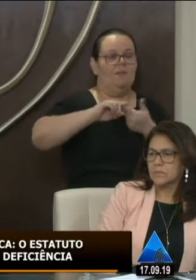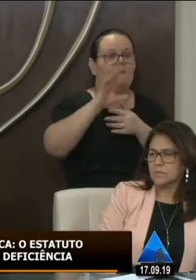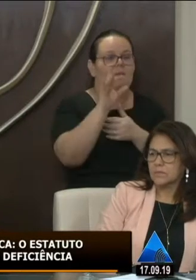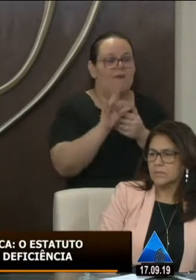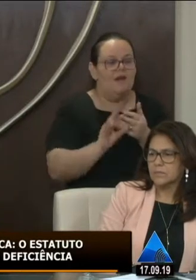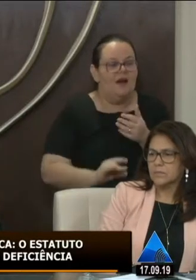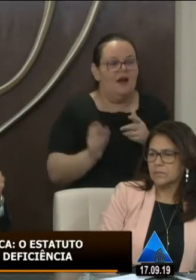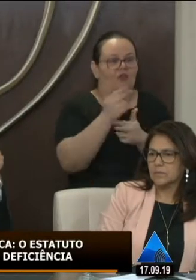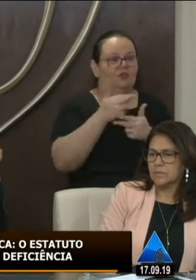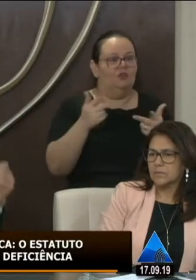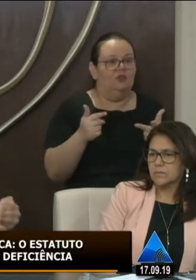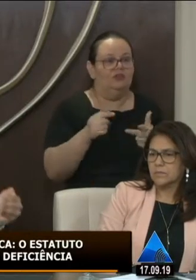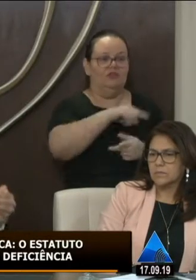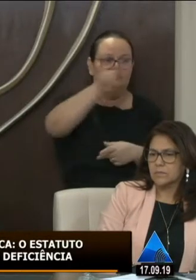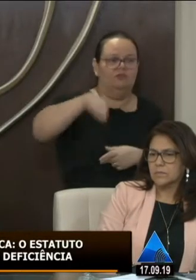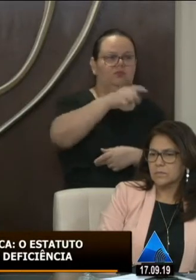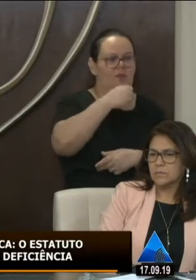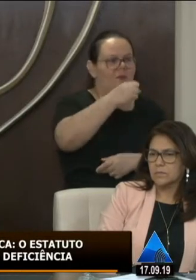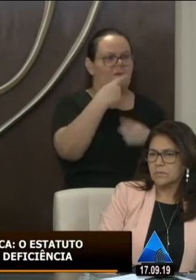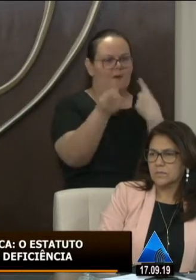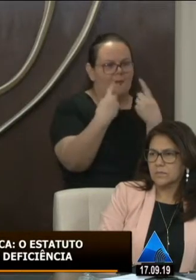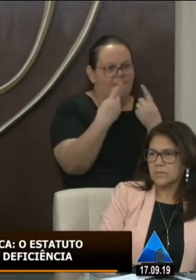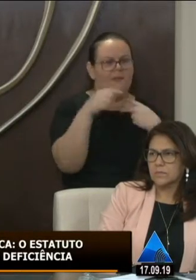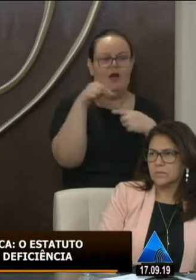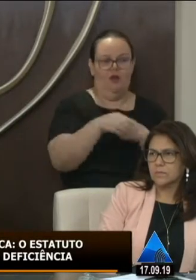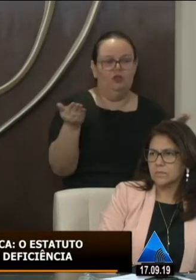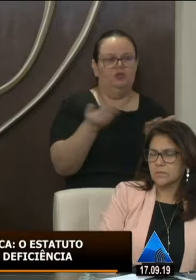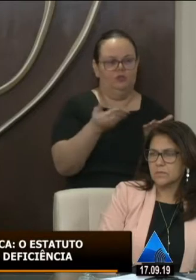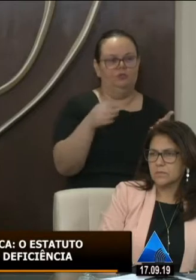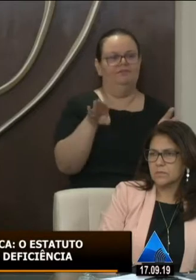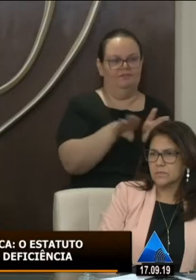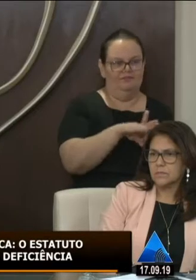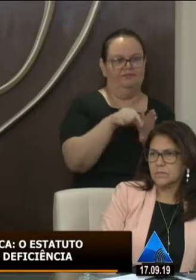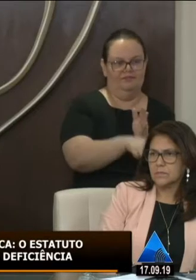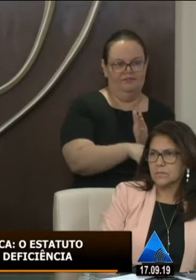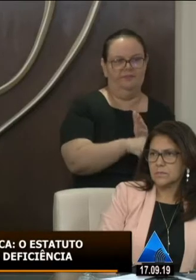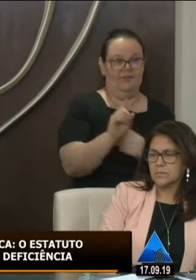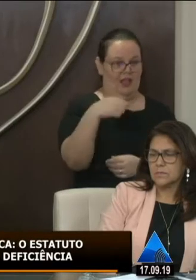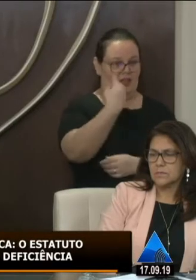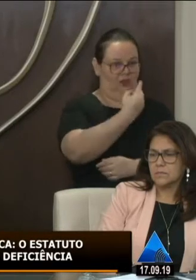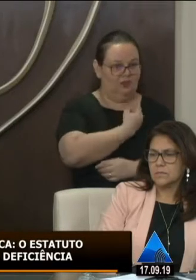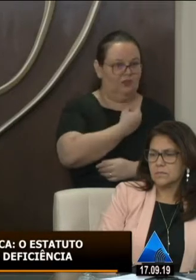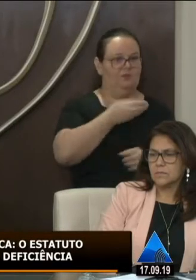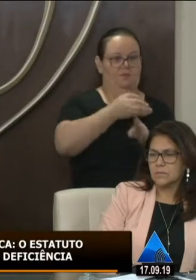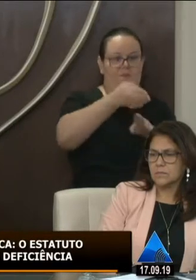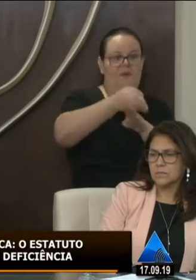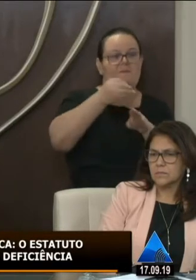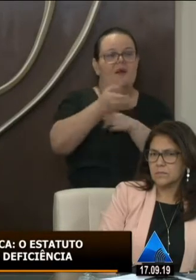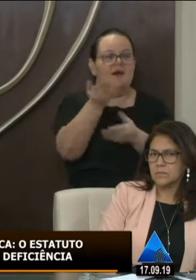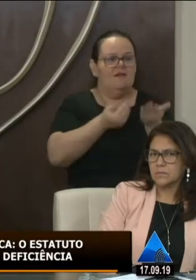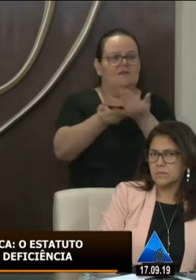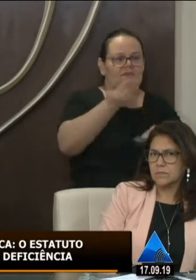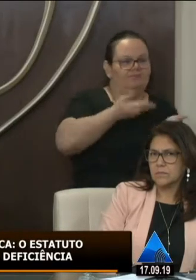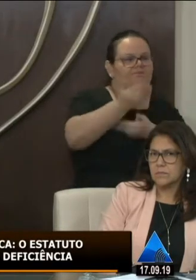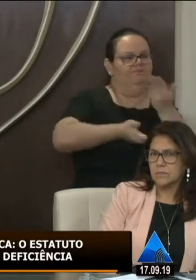propostos justamente por vocês que estão aqui hoje então nós estamos oportunizando esse espaço e